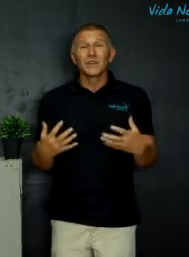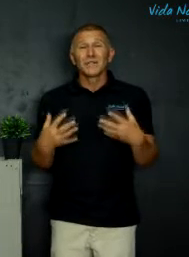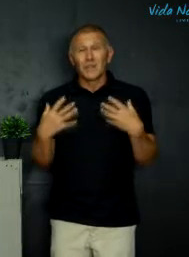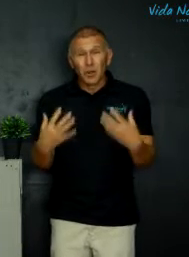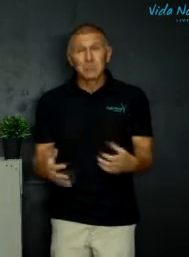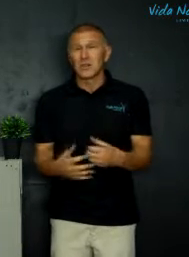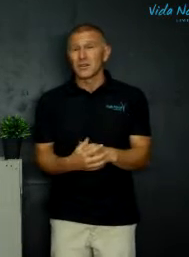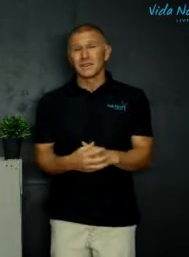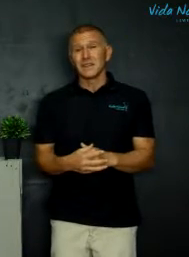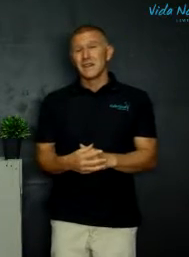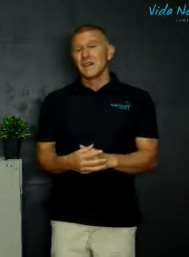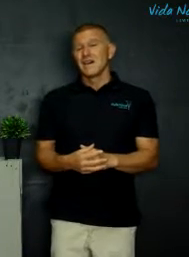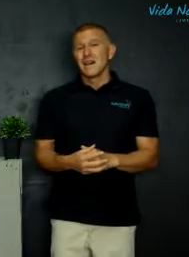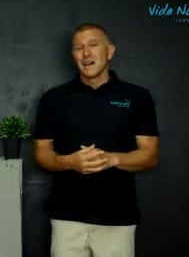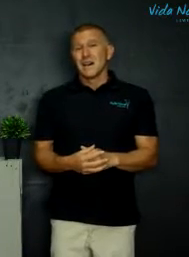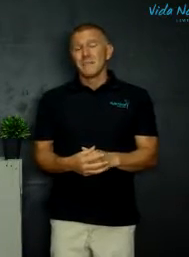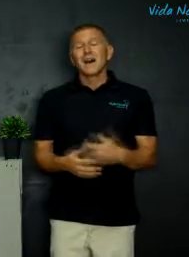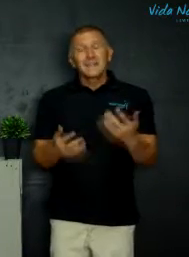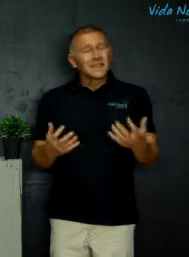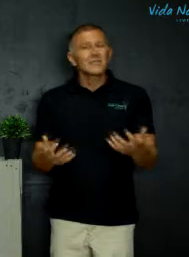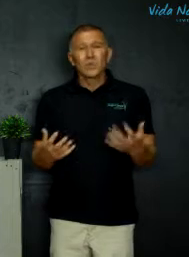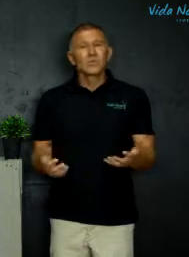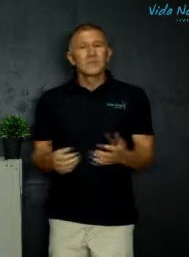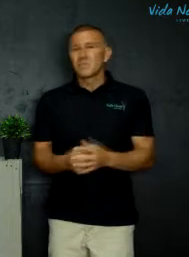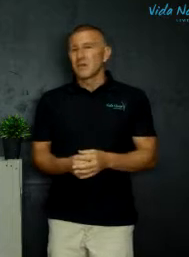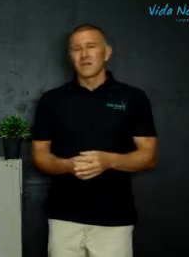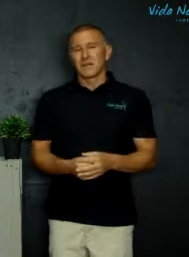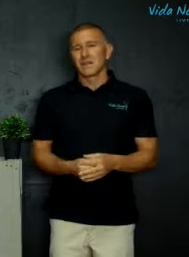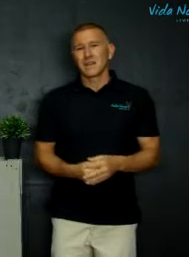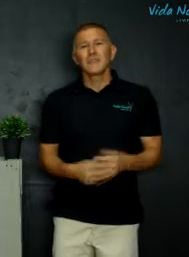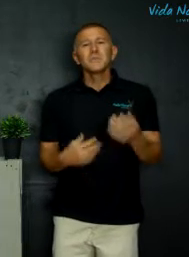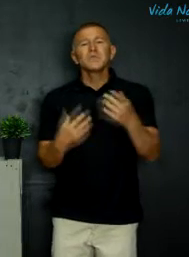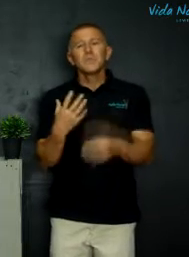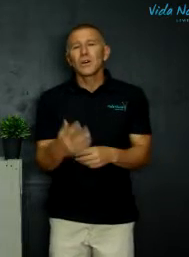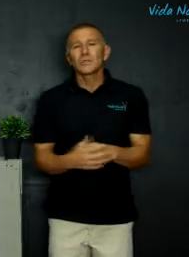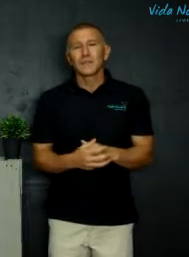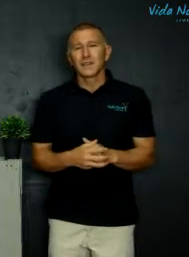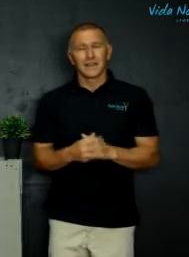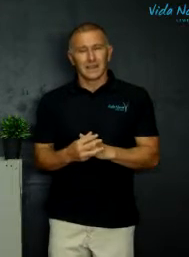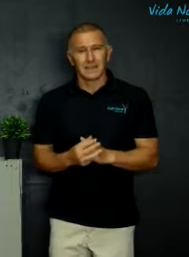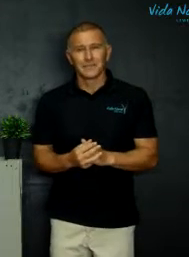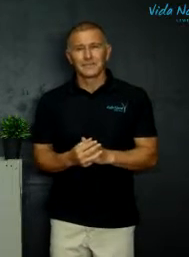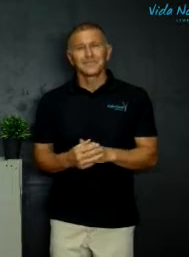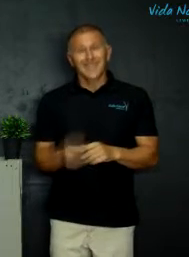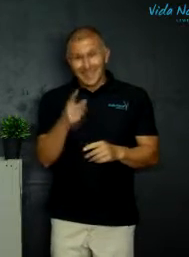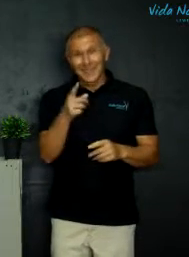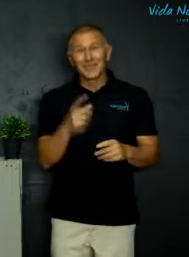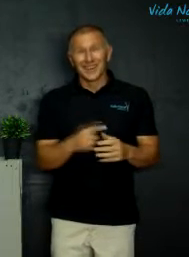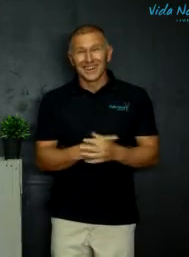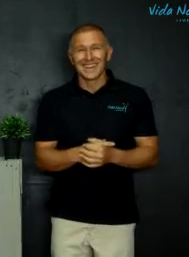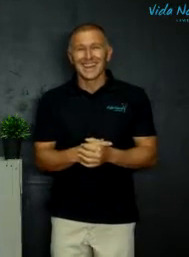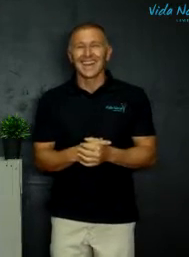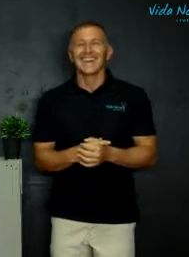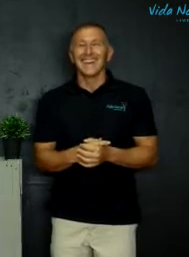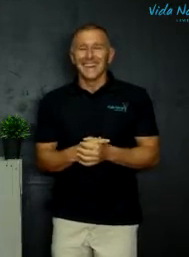oor wil praat nie, maar ek dink toch dis belangrik. Ek wil met jou praat oor krik het, ek het jou aandag nie, ja,